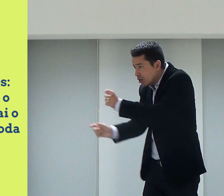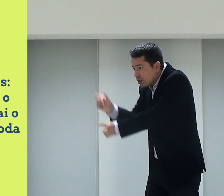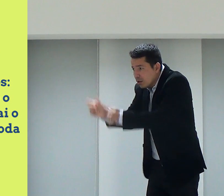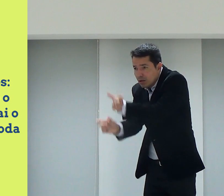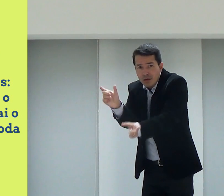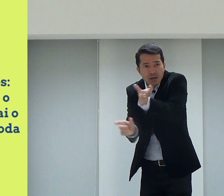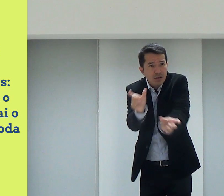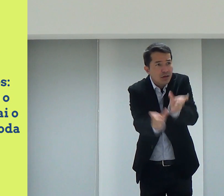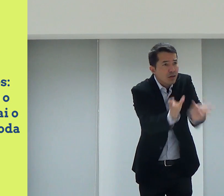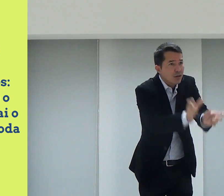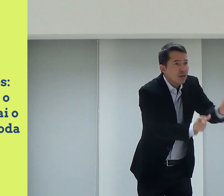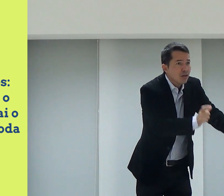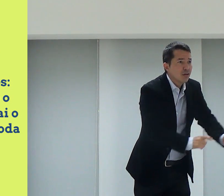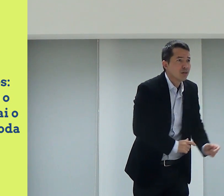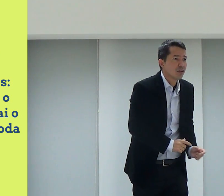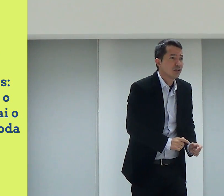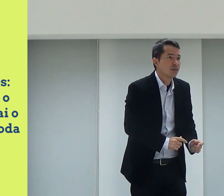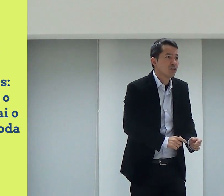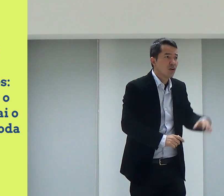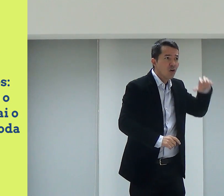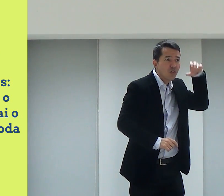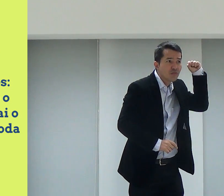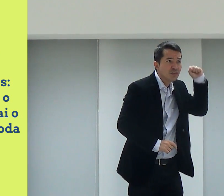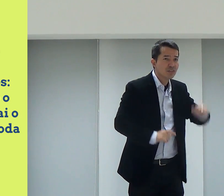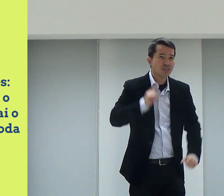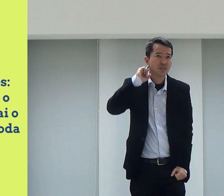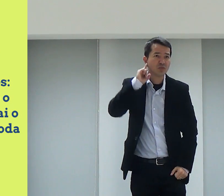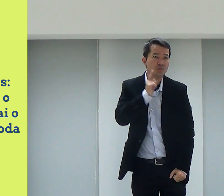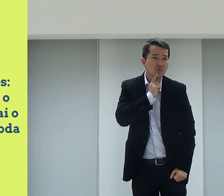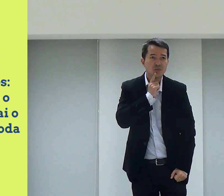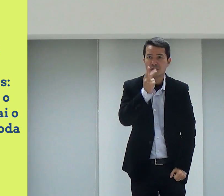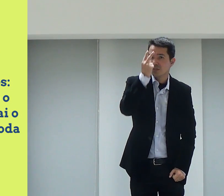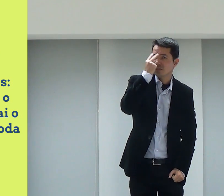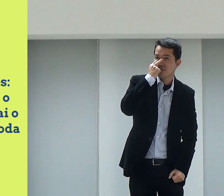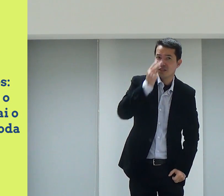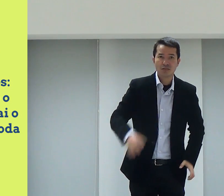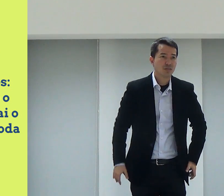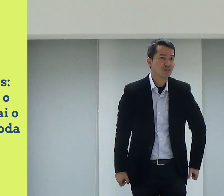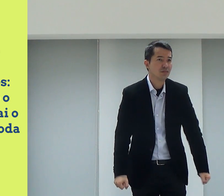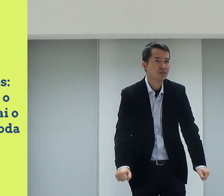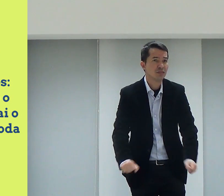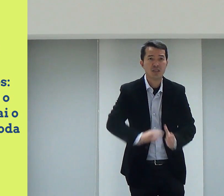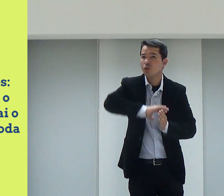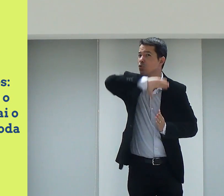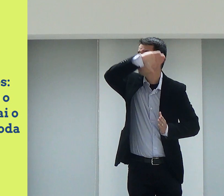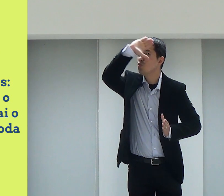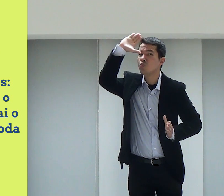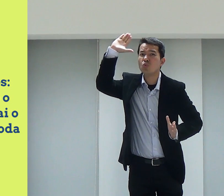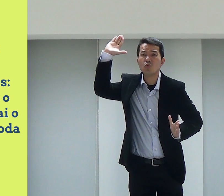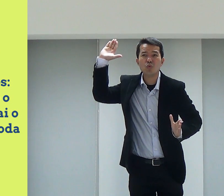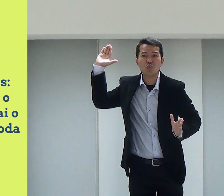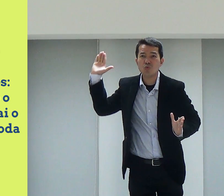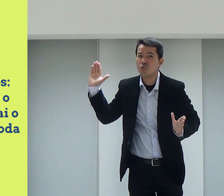pessoa. Todas as pessoas. Ouvinte, surdo, deficiência visual, cadeirante.